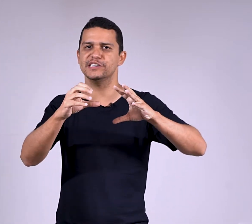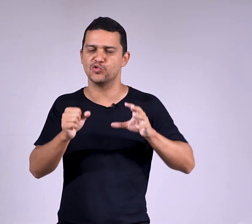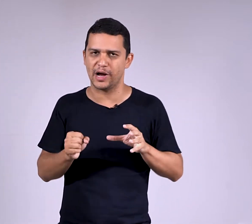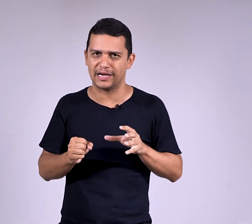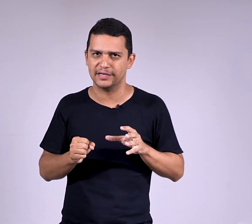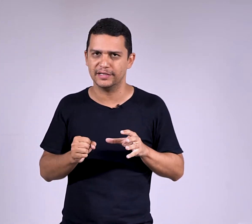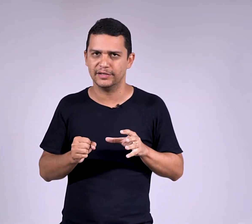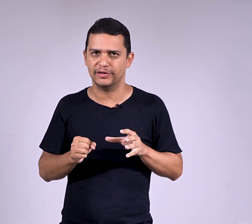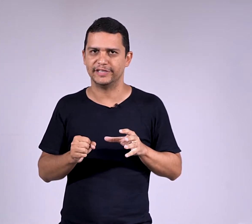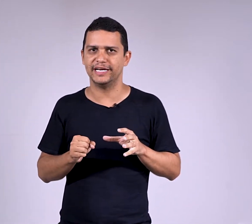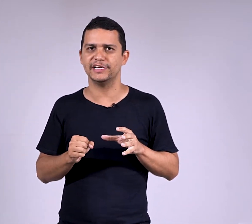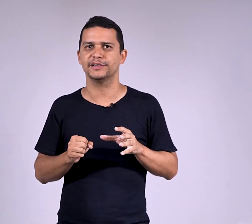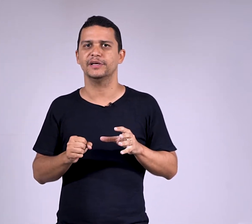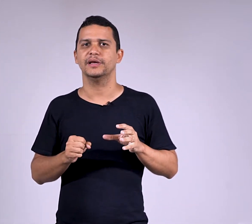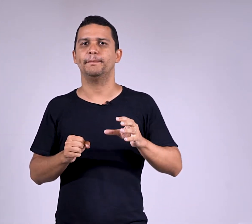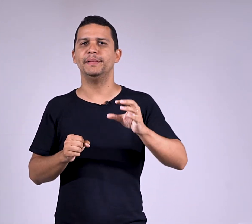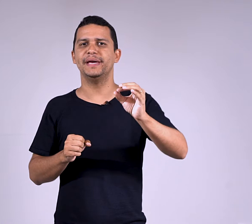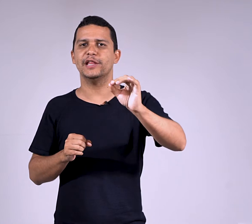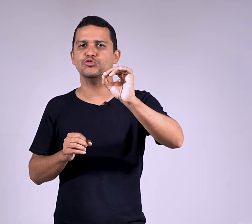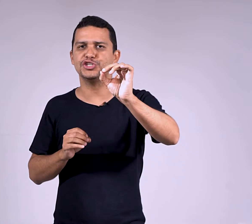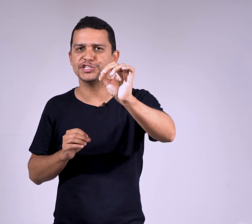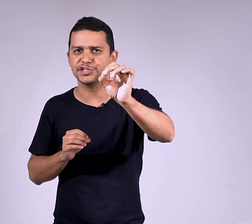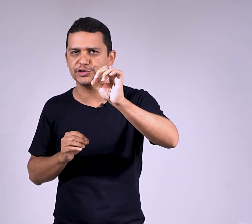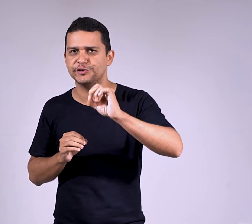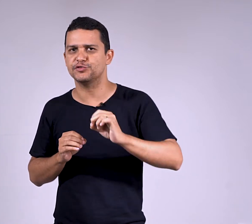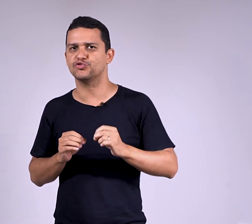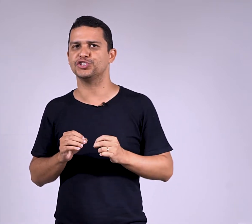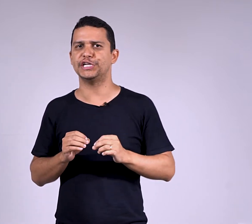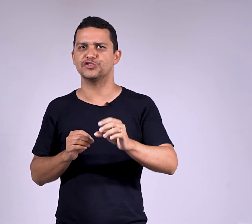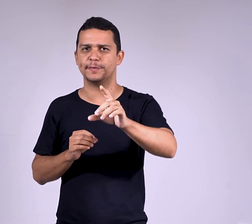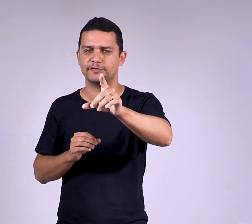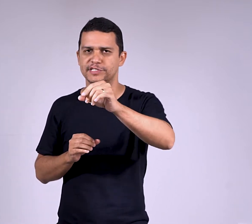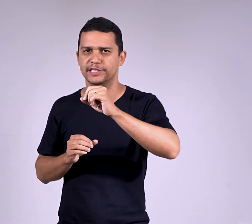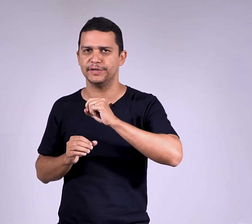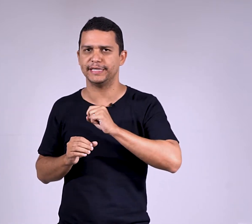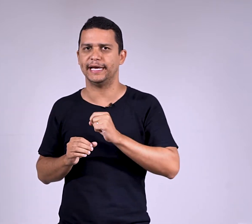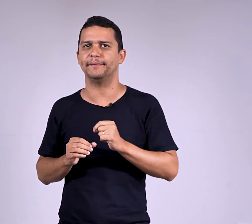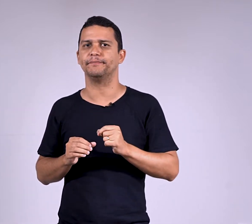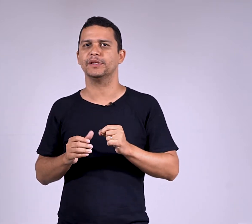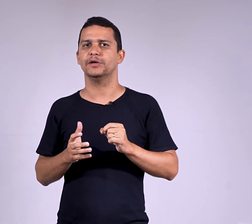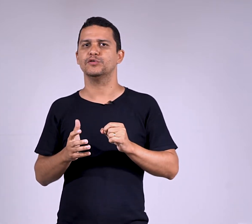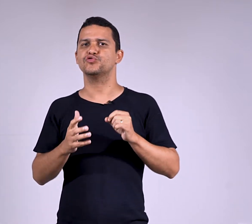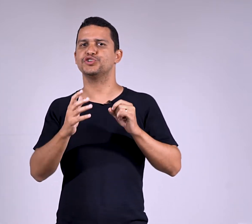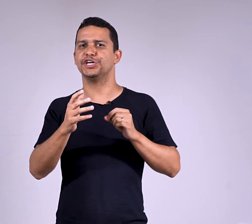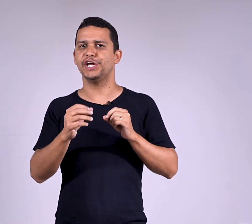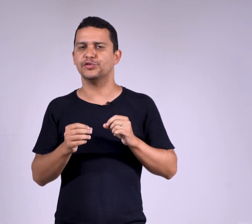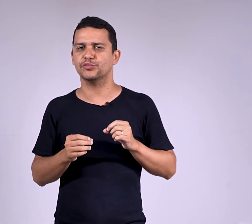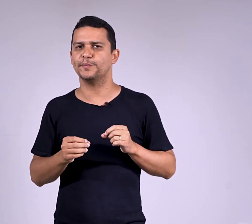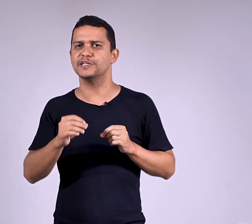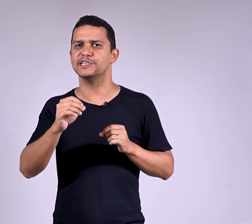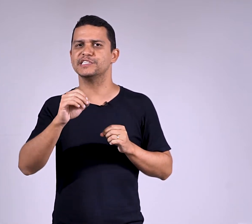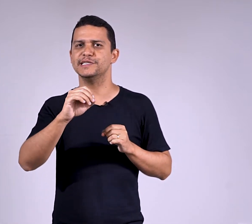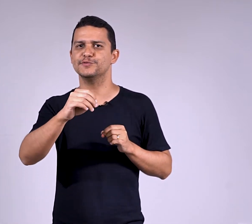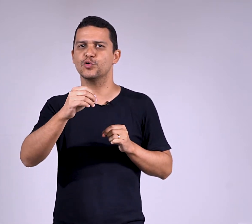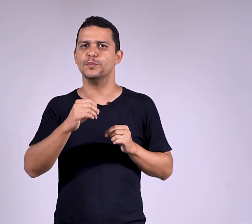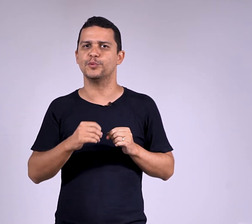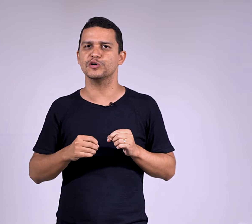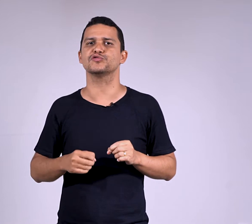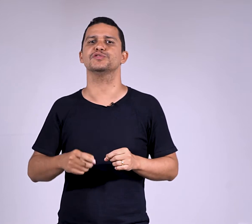da escola, não verdade? Primeira notícia que eu tive do sujeito, só pra você ter uma ideia. Sujeito pode ser simples ou composto,